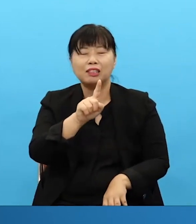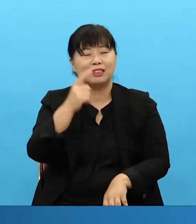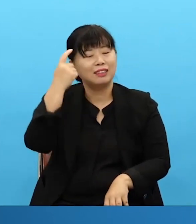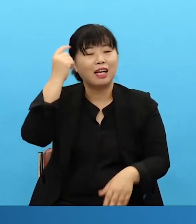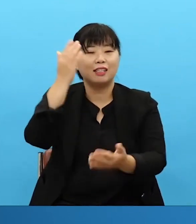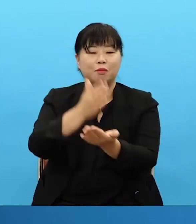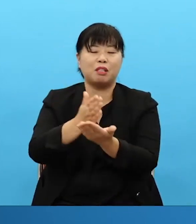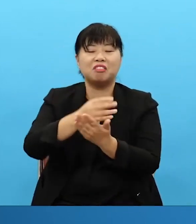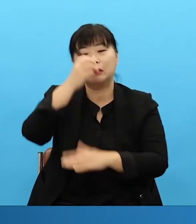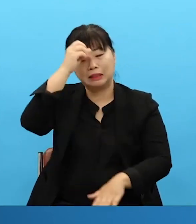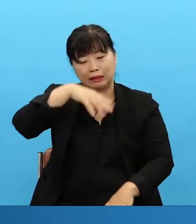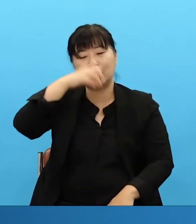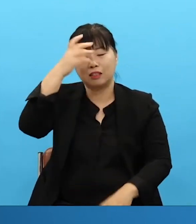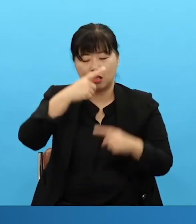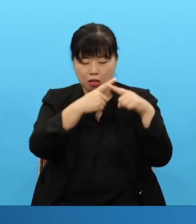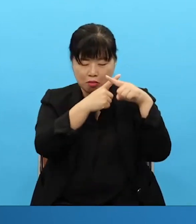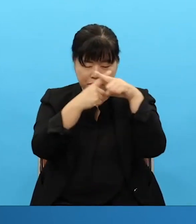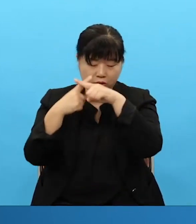answers. Your standard just enjoy this. And you to